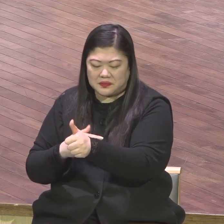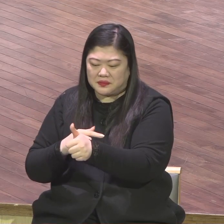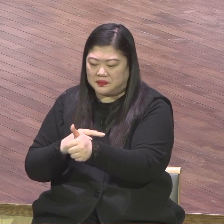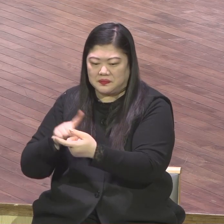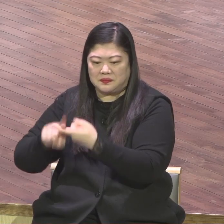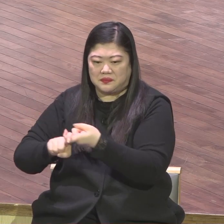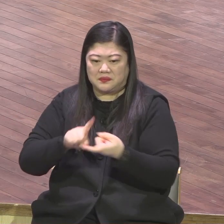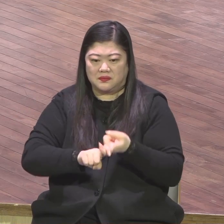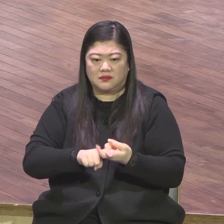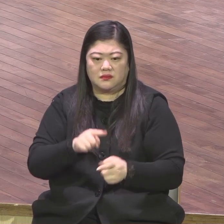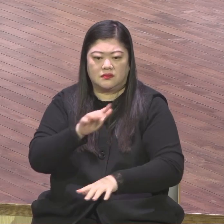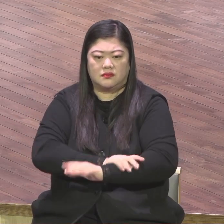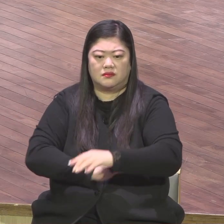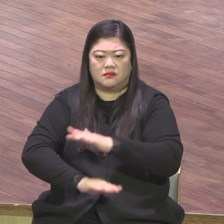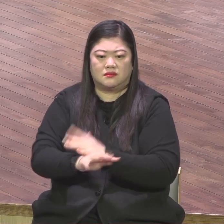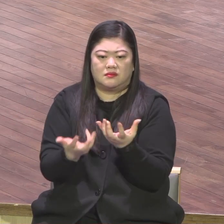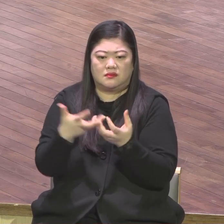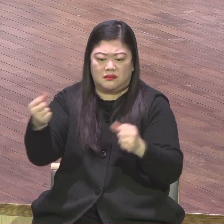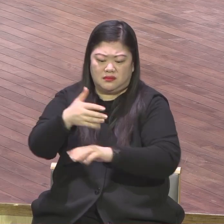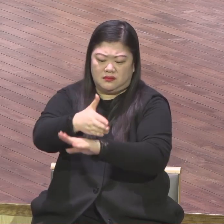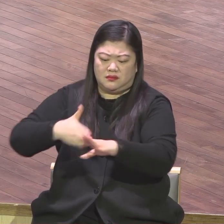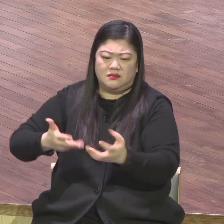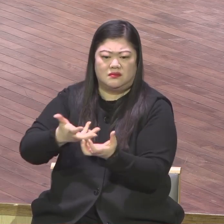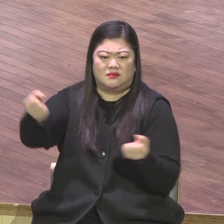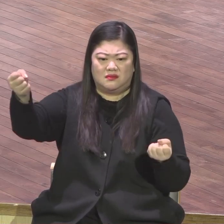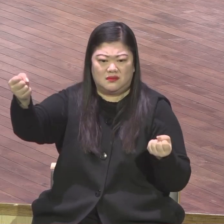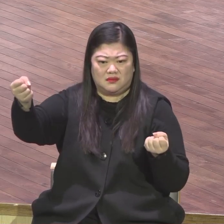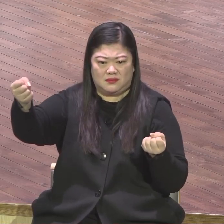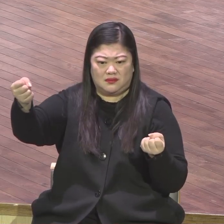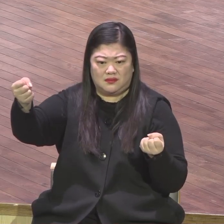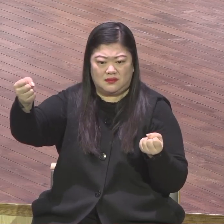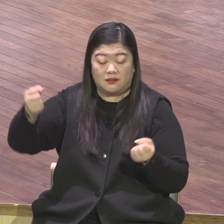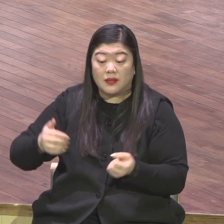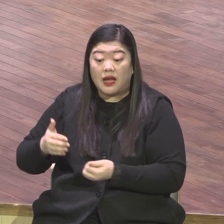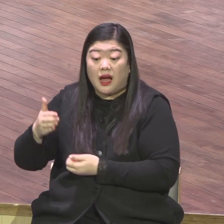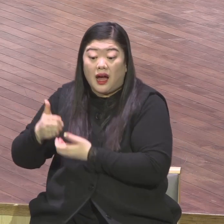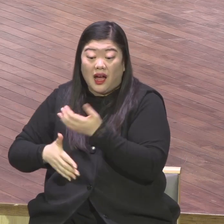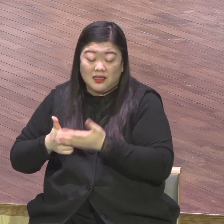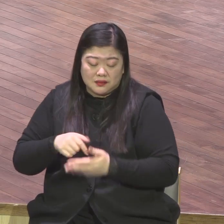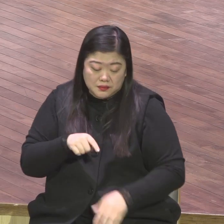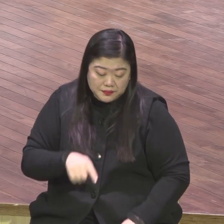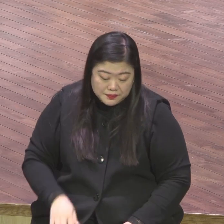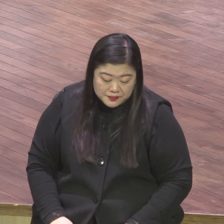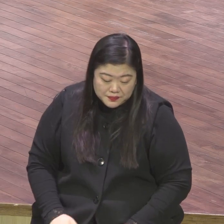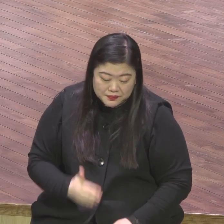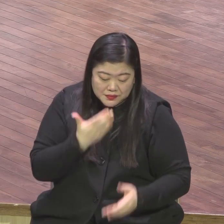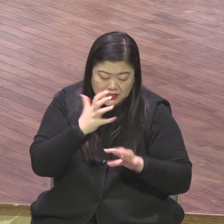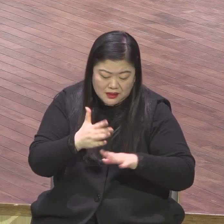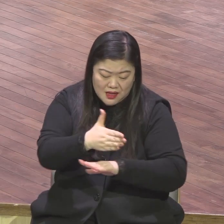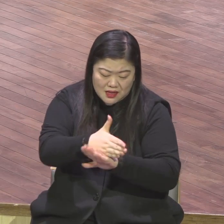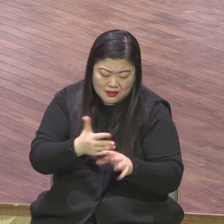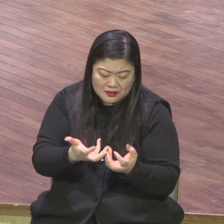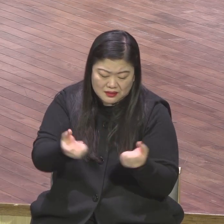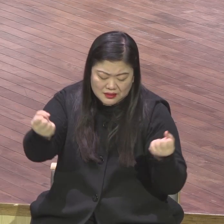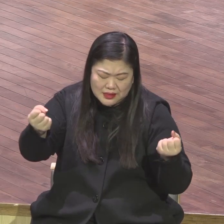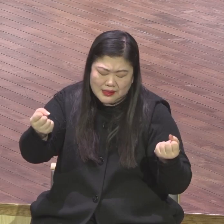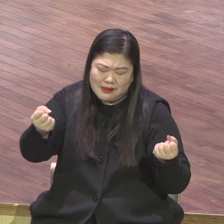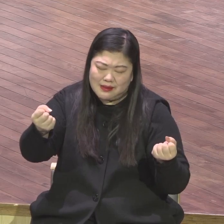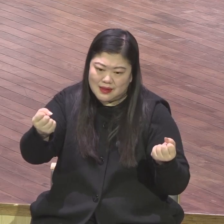하나님께서 지금 이걸 다 보고 계셨잖아요 다 보고 계십니다 그런데 여로보암이